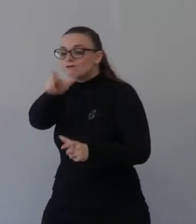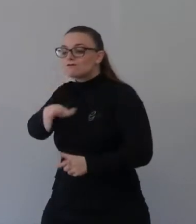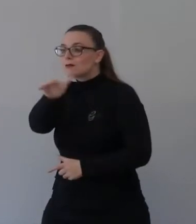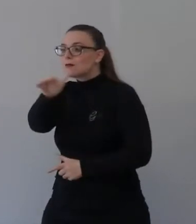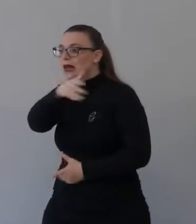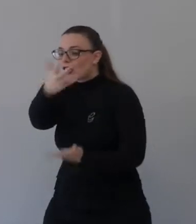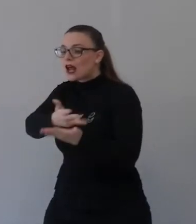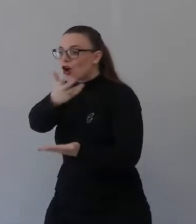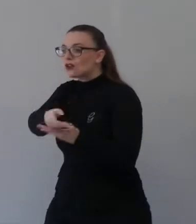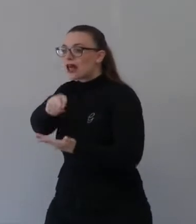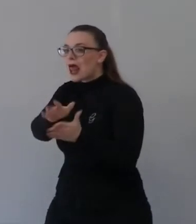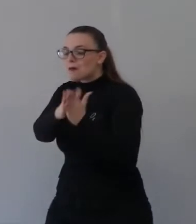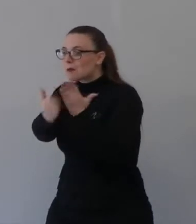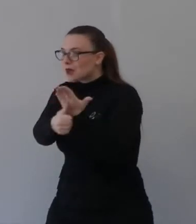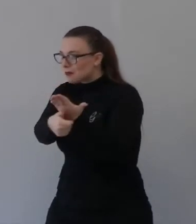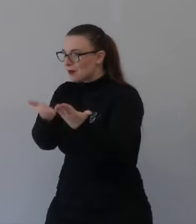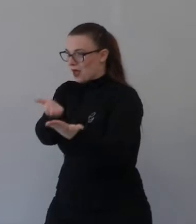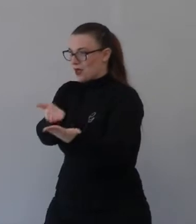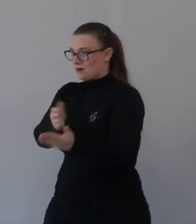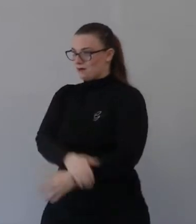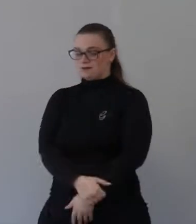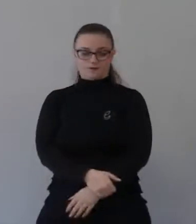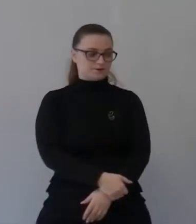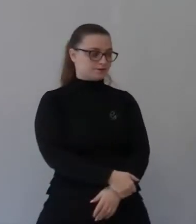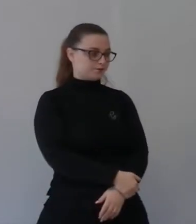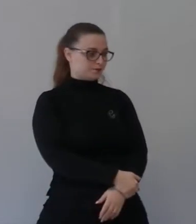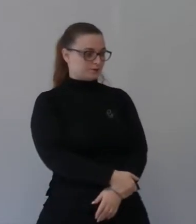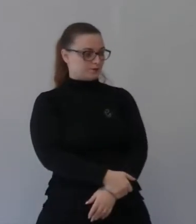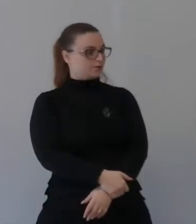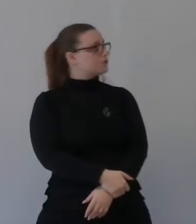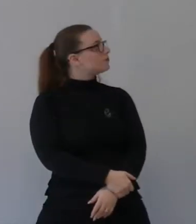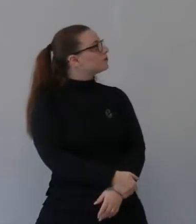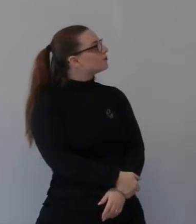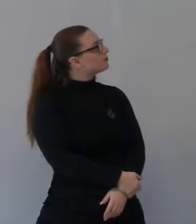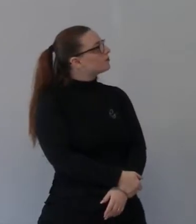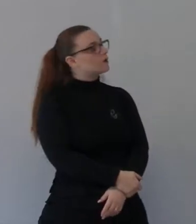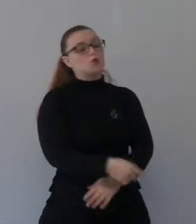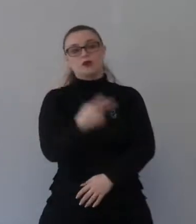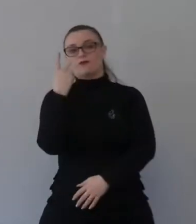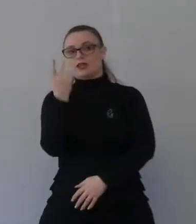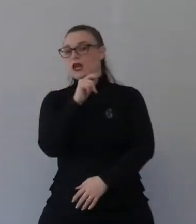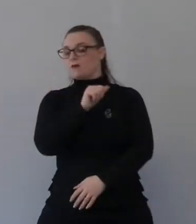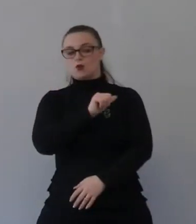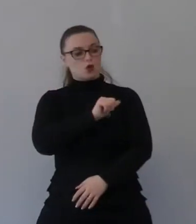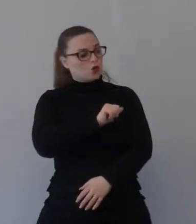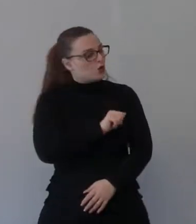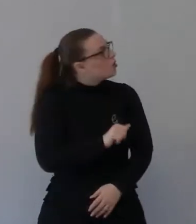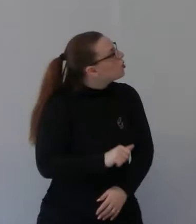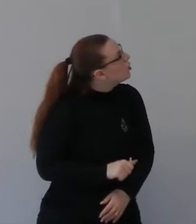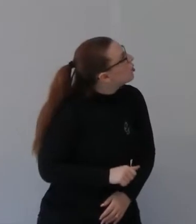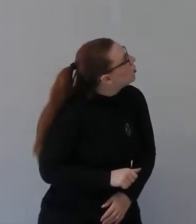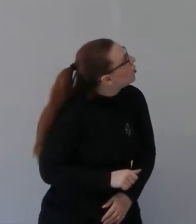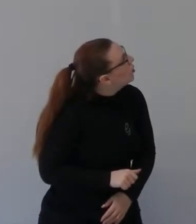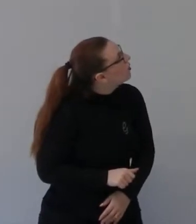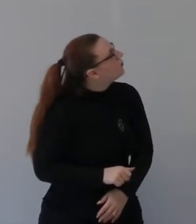Sì? No? Ok, lo vediamo insieme. Allora, vediamo la prima frase. Allora,